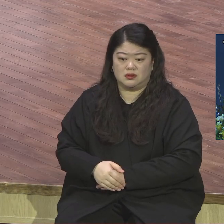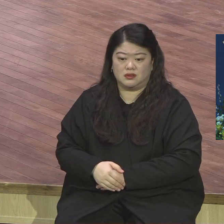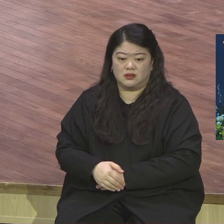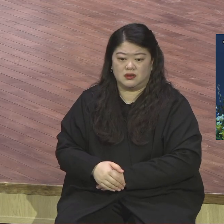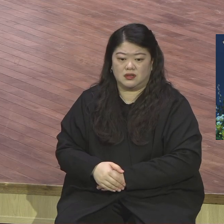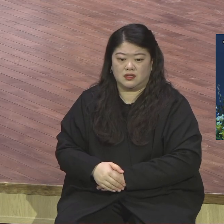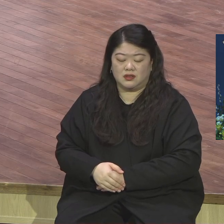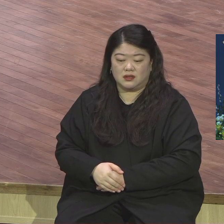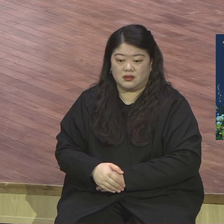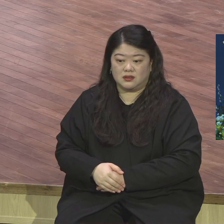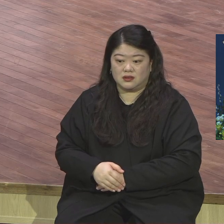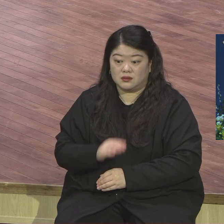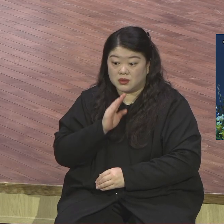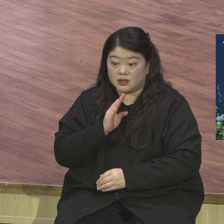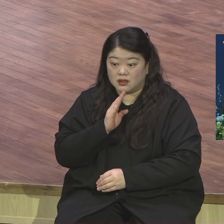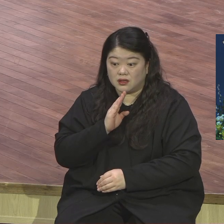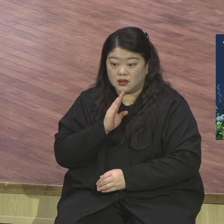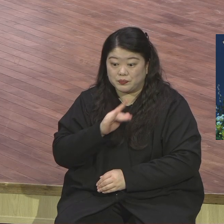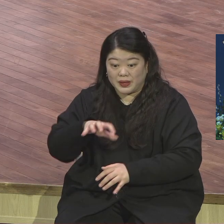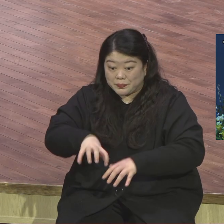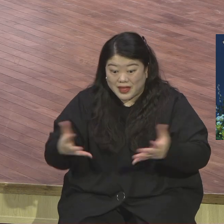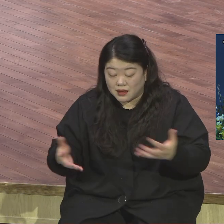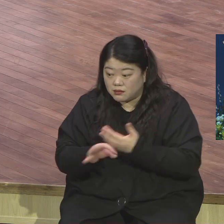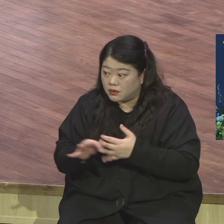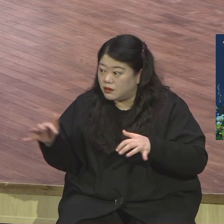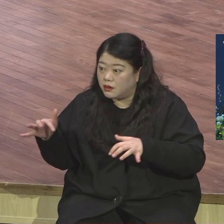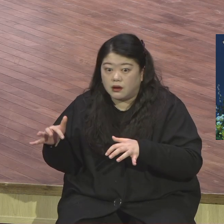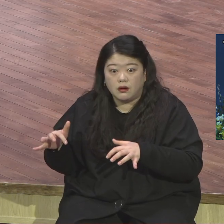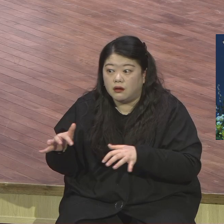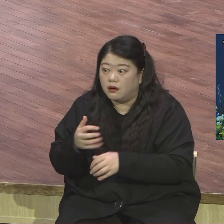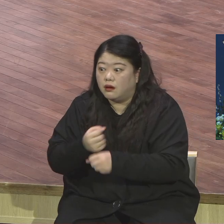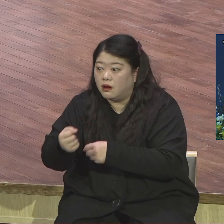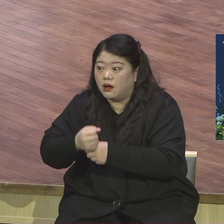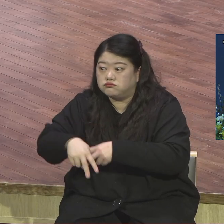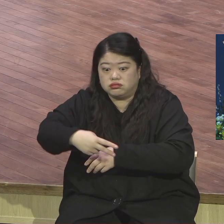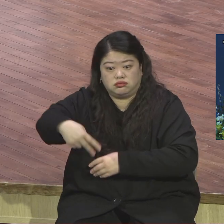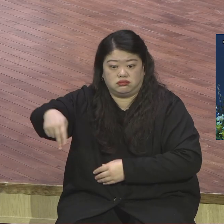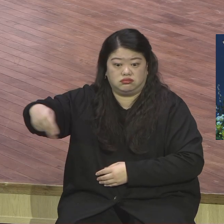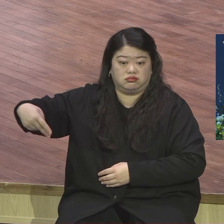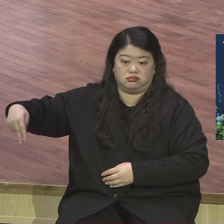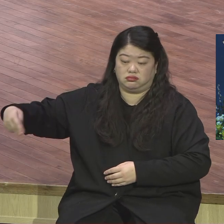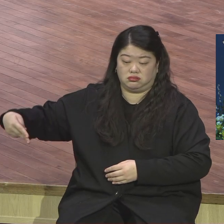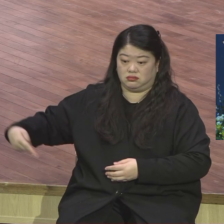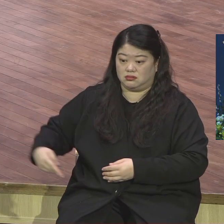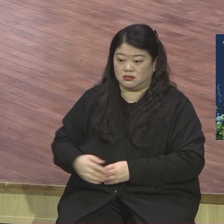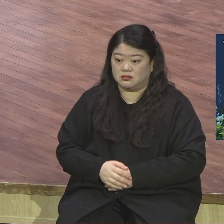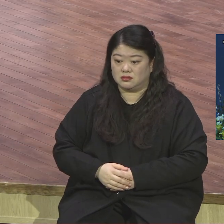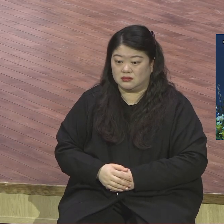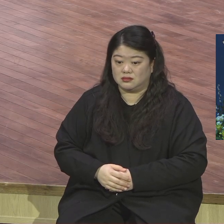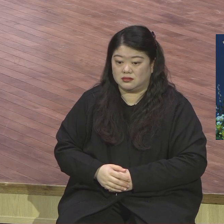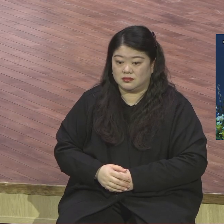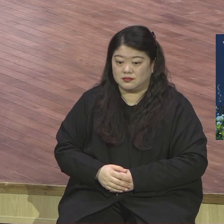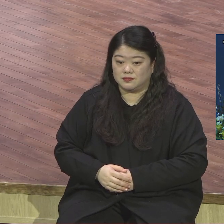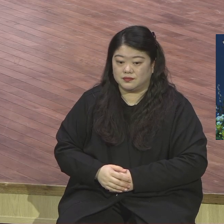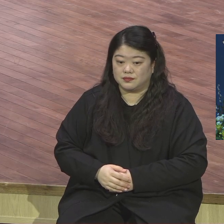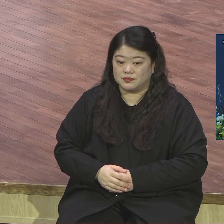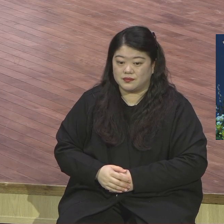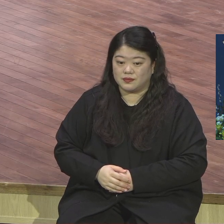현장을 차려주는 것입니다. 그런 현장에서 나라 살릴 제자 단민족 치유 서비스를 세워가야